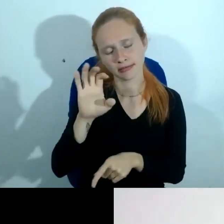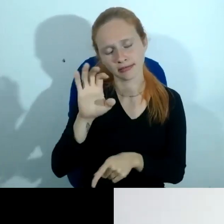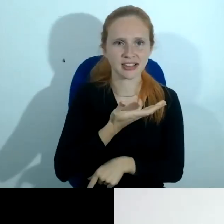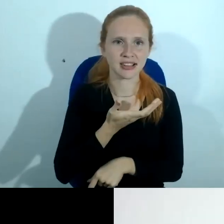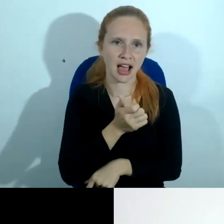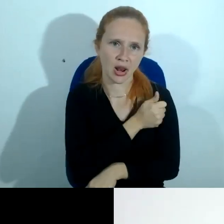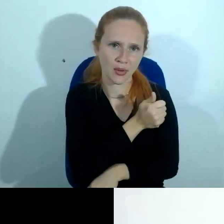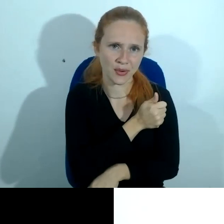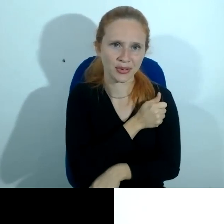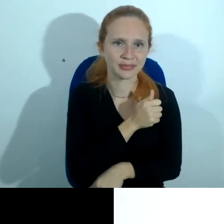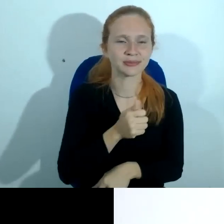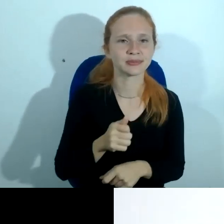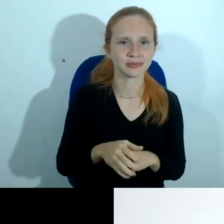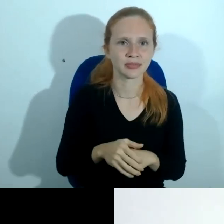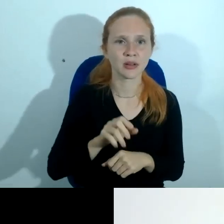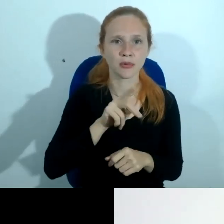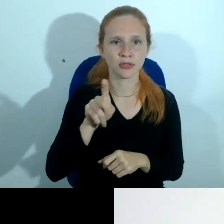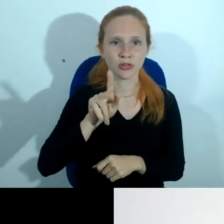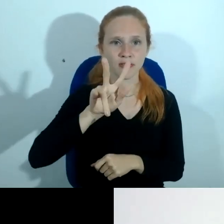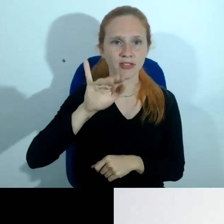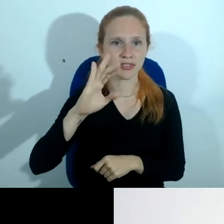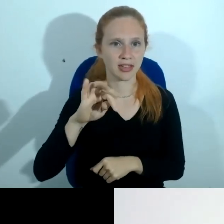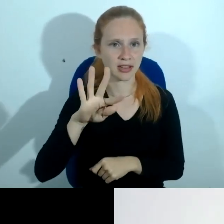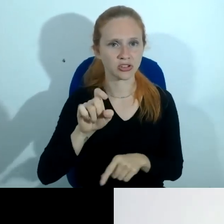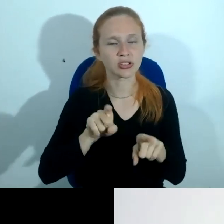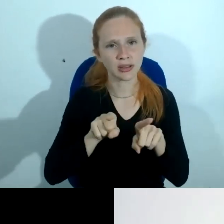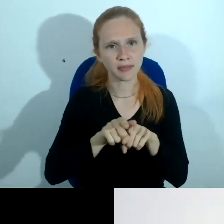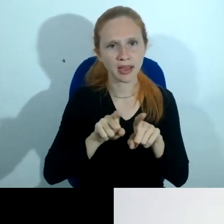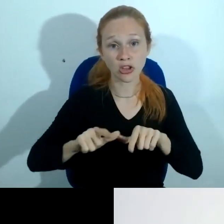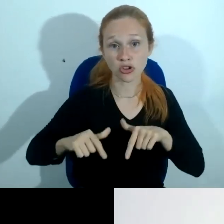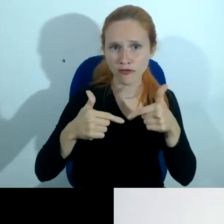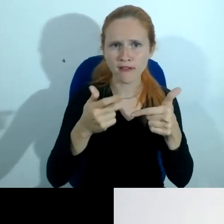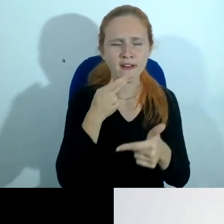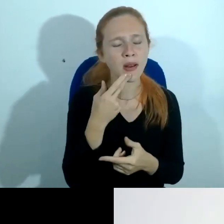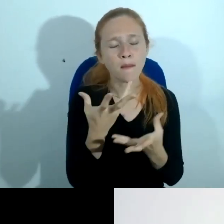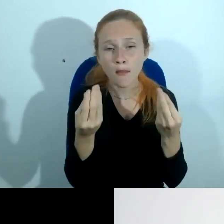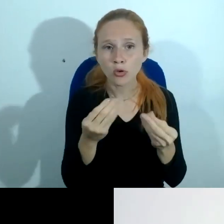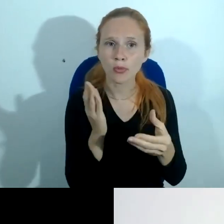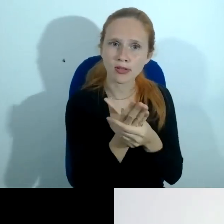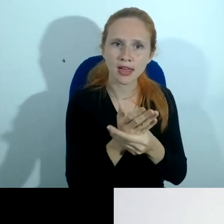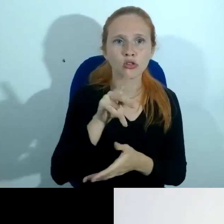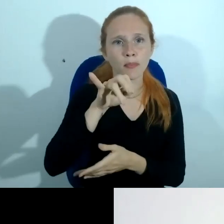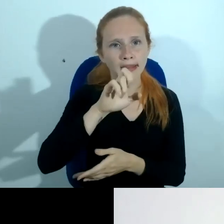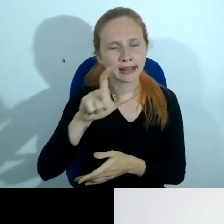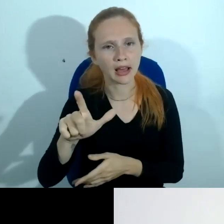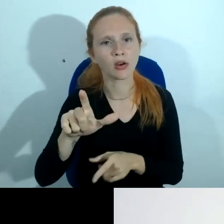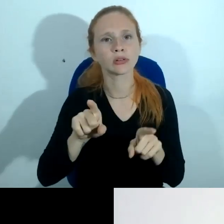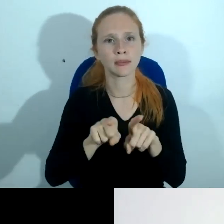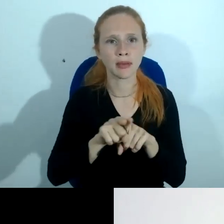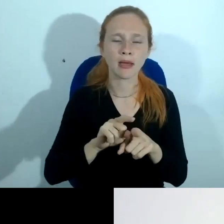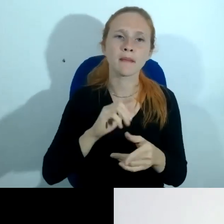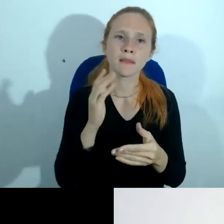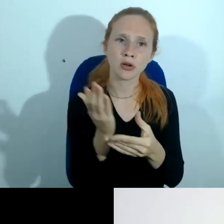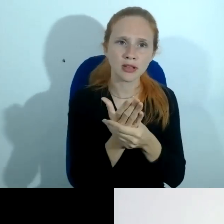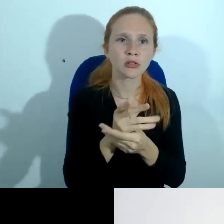Greco, um grande processualista, na verdade, um grande administrativista, que fala muito de processo penal, fala de processo, principalmente de processo